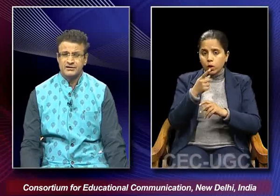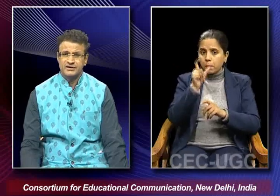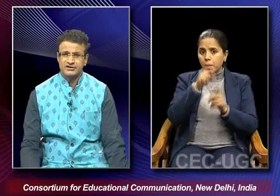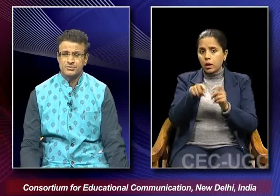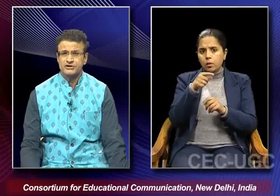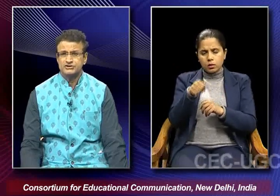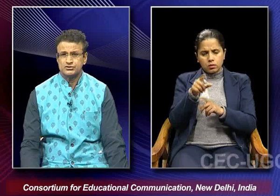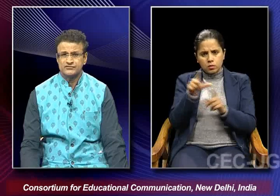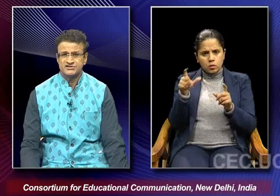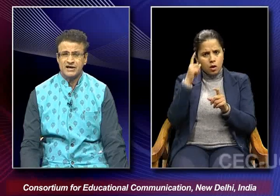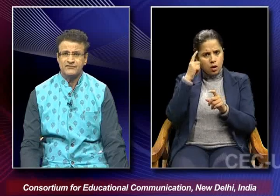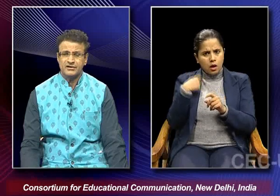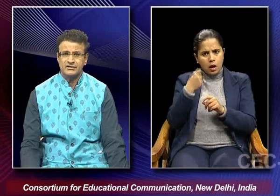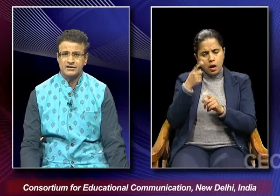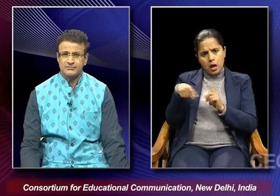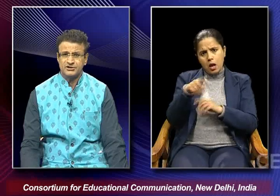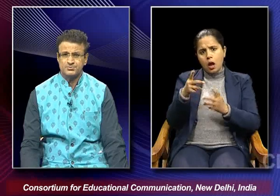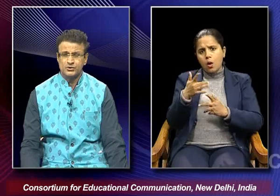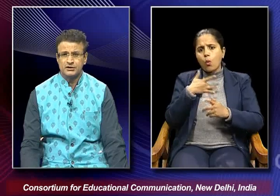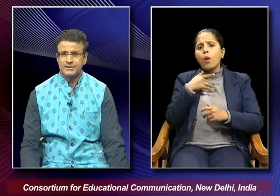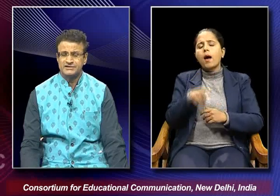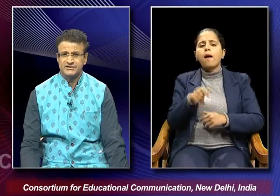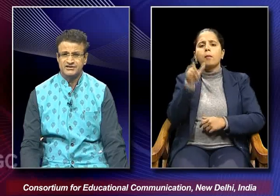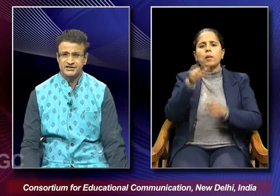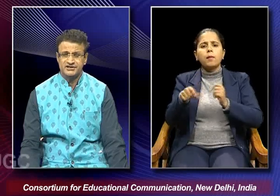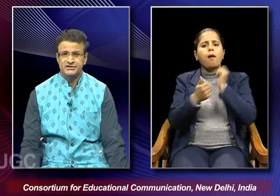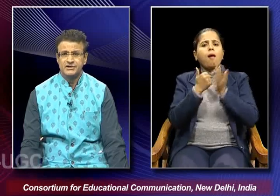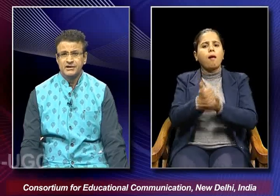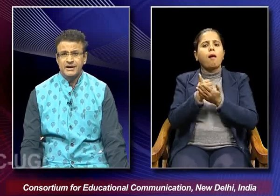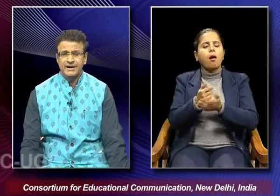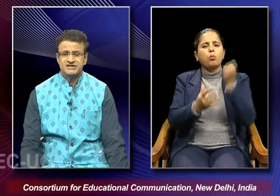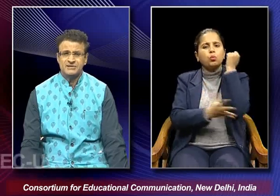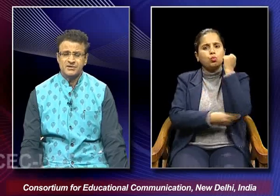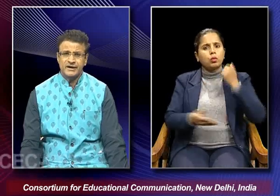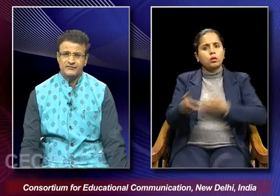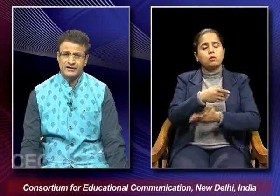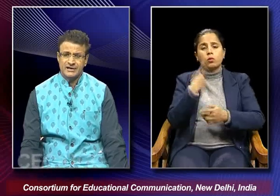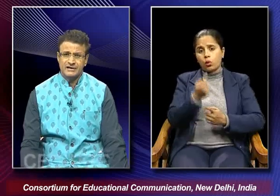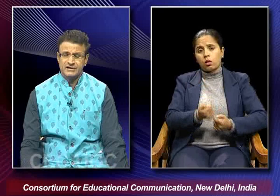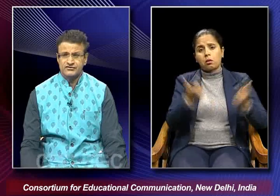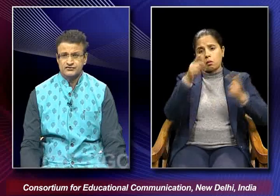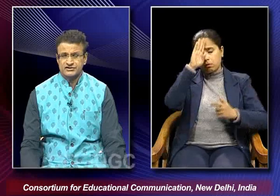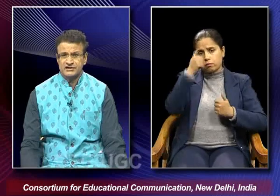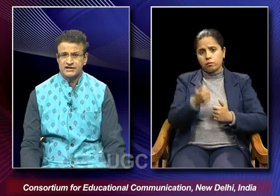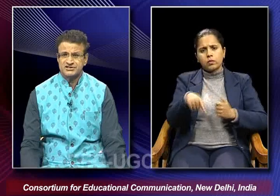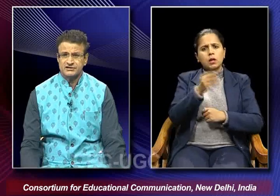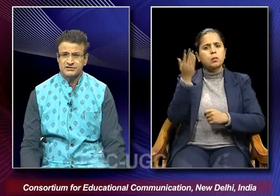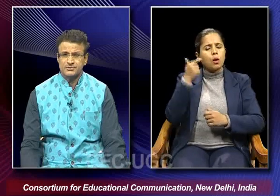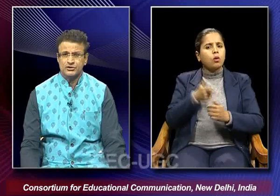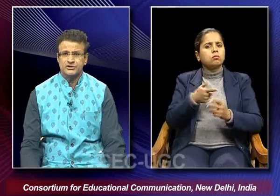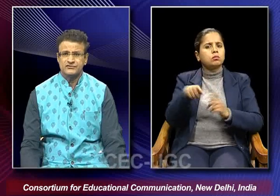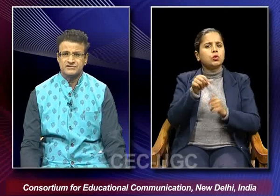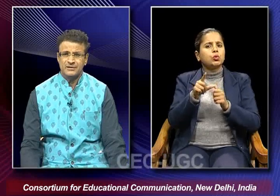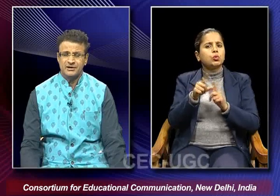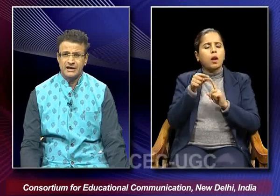the exploitation of the starving in the helpless poor by the wealthy elite and some kind of an allegory which was contrasting the